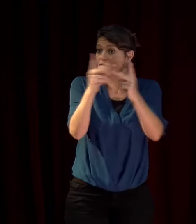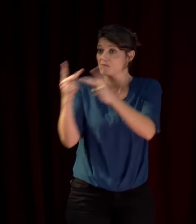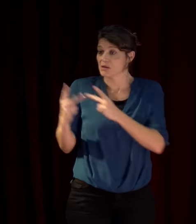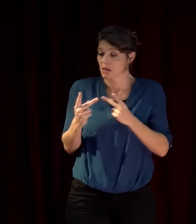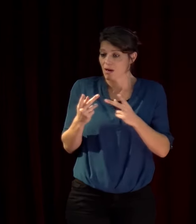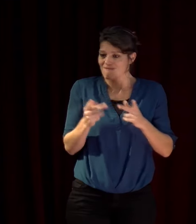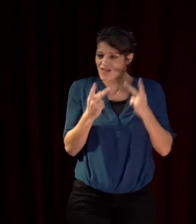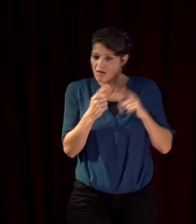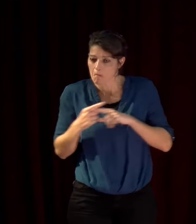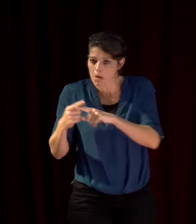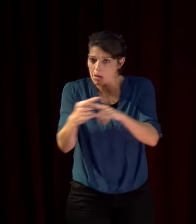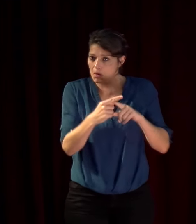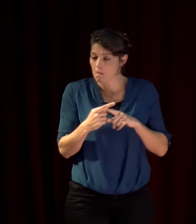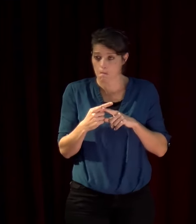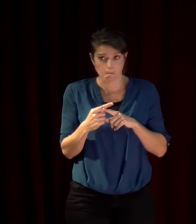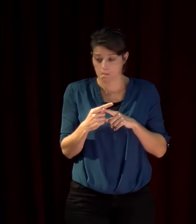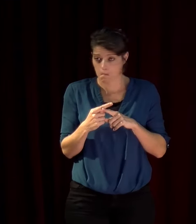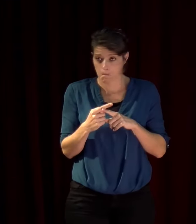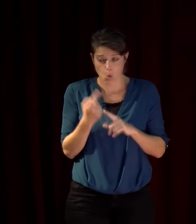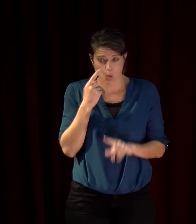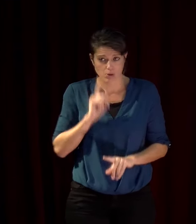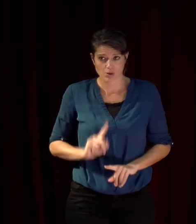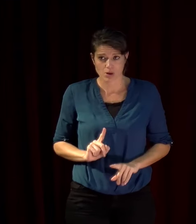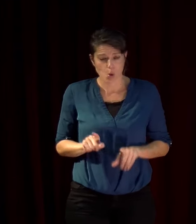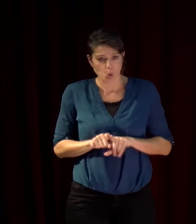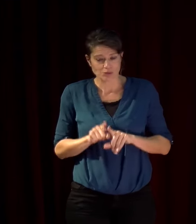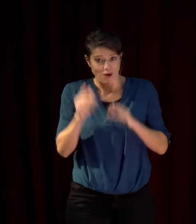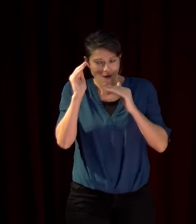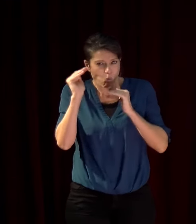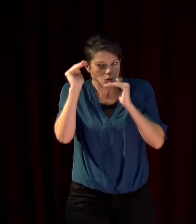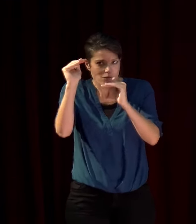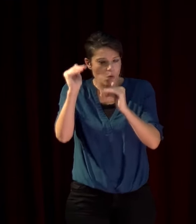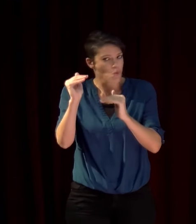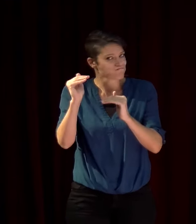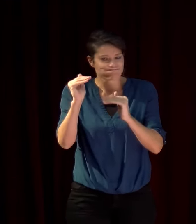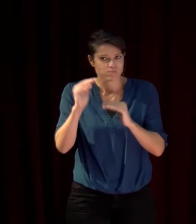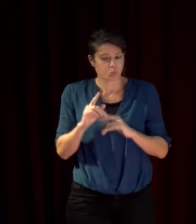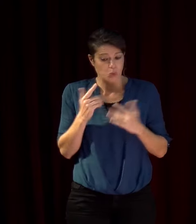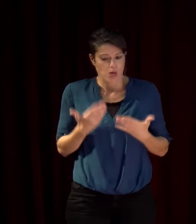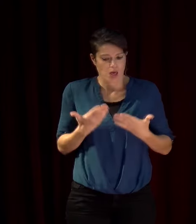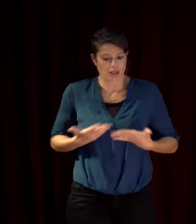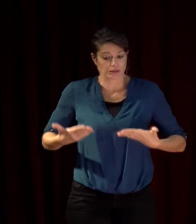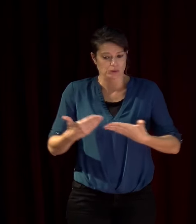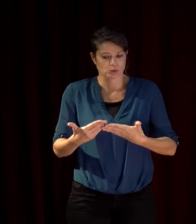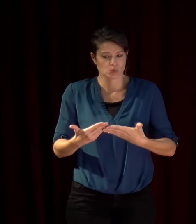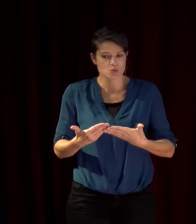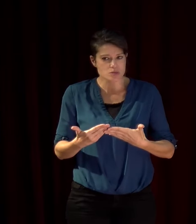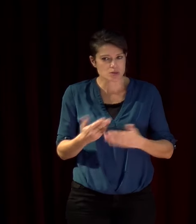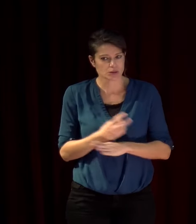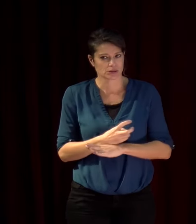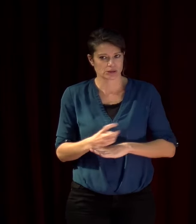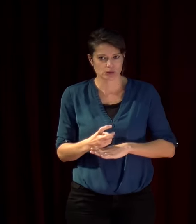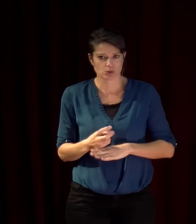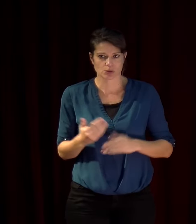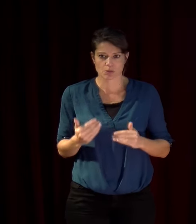suis pas du tout confiante non plus parce que on est dans des temps très dangereux quand même quand il y a